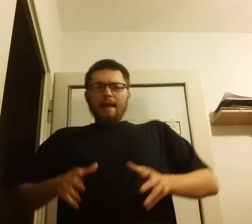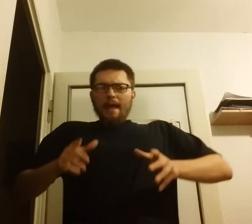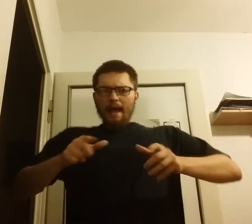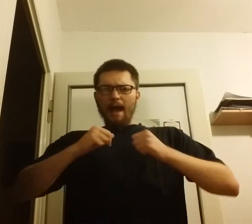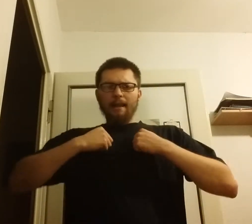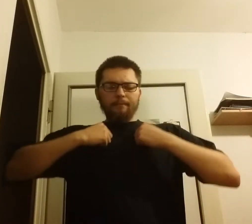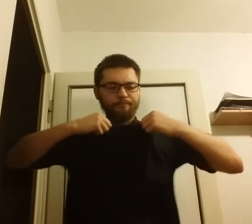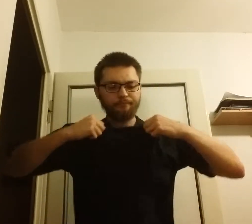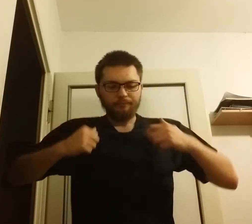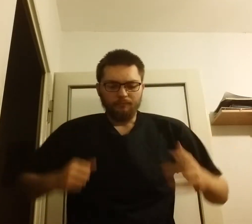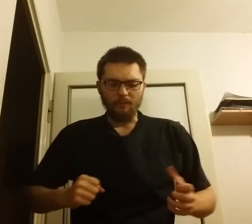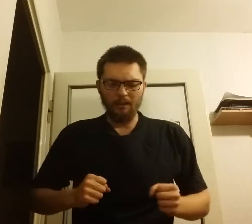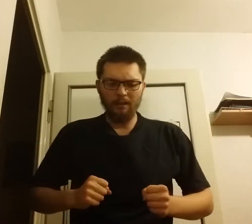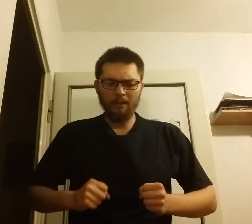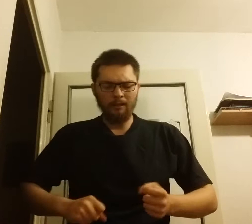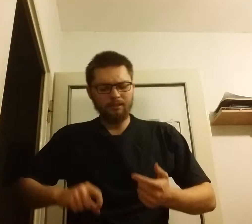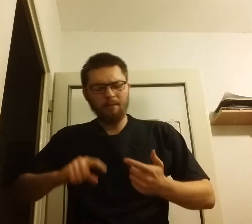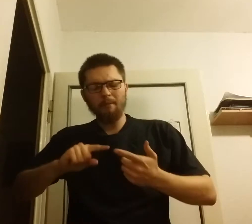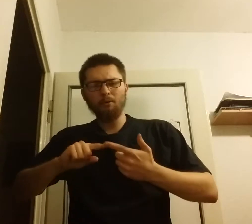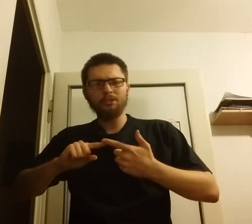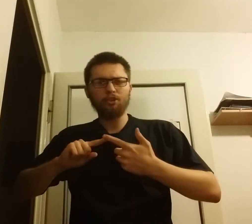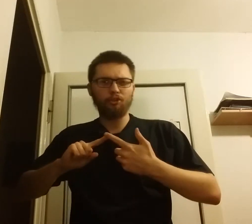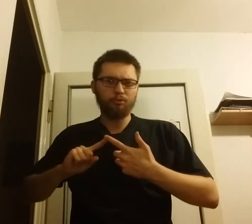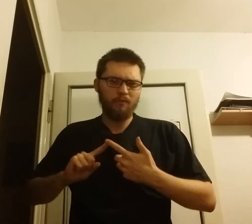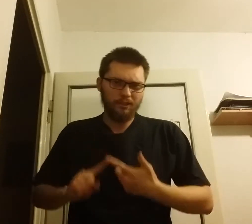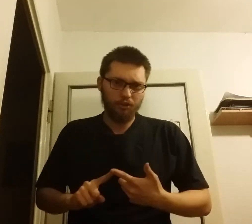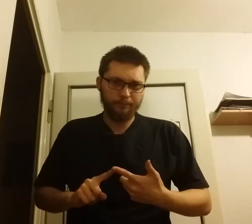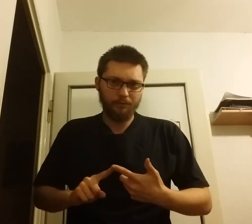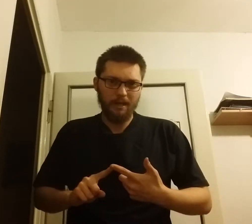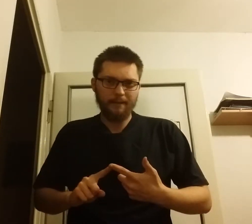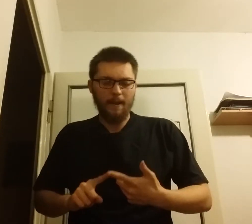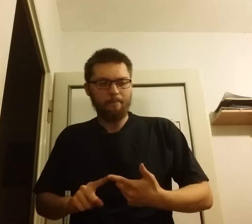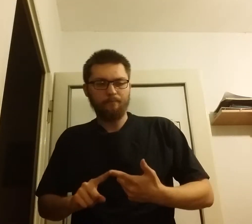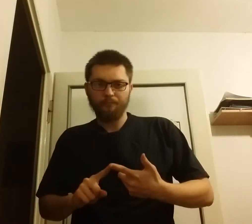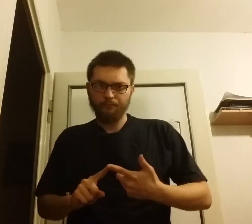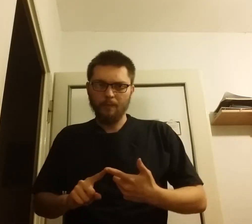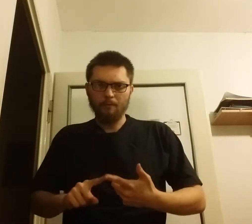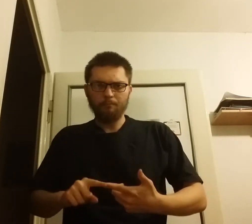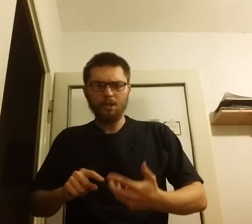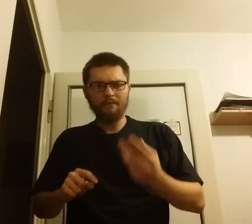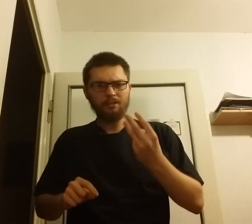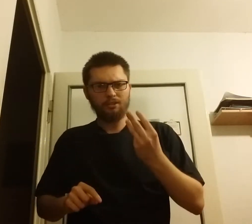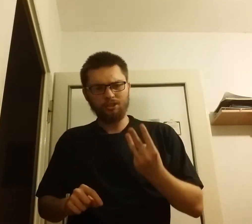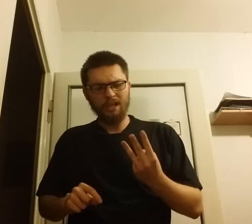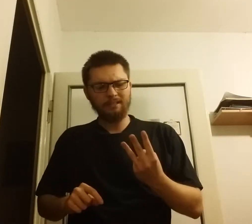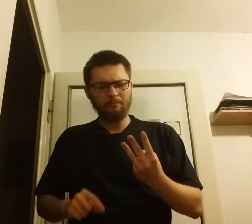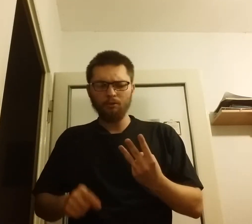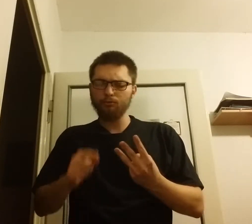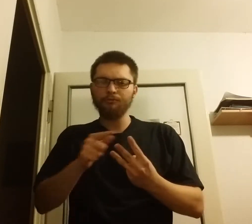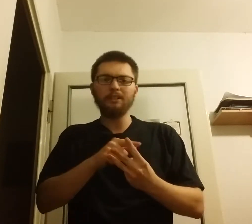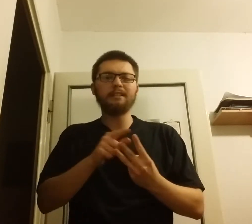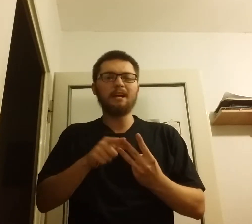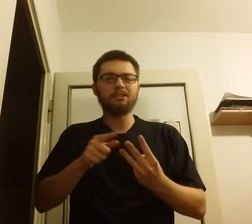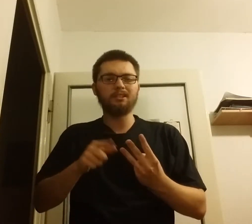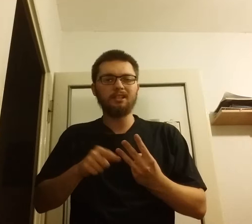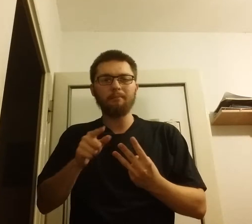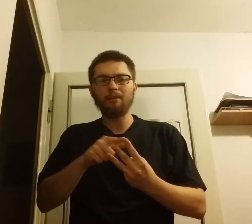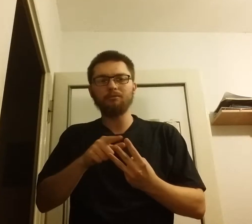Ale trzeba było też odbudować gospodarkę. Ponieważ trzech zaborców i każdy z nich miał